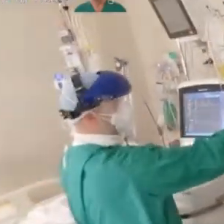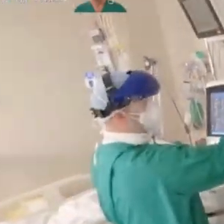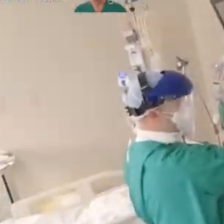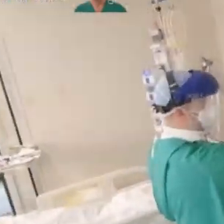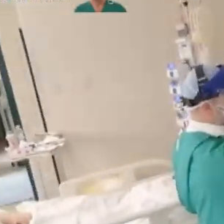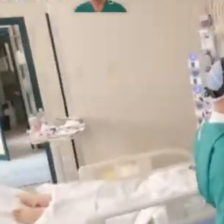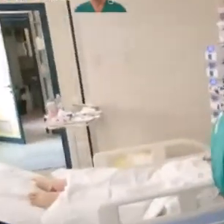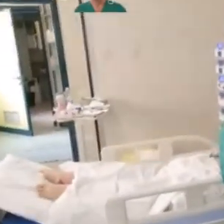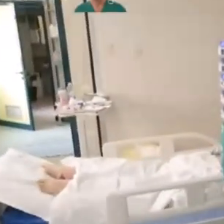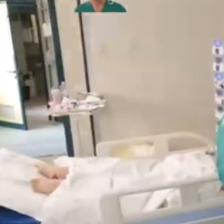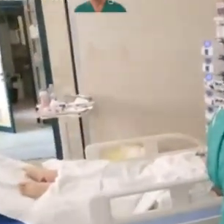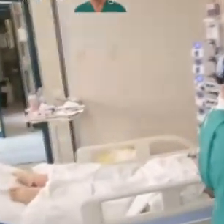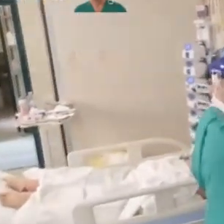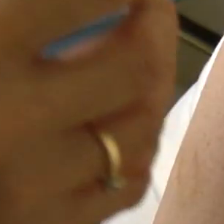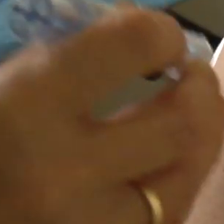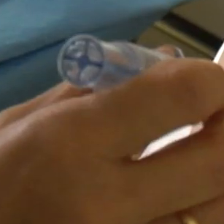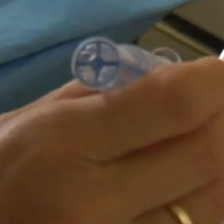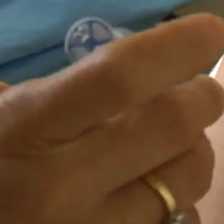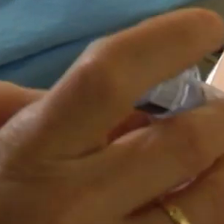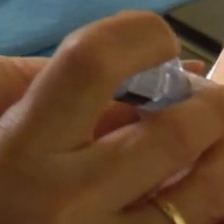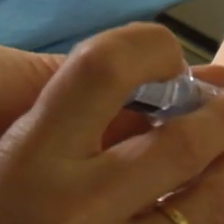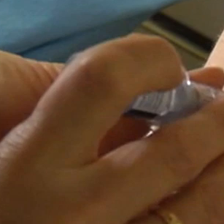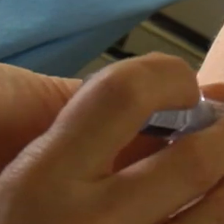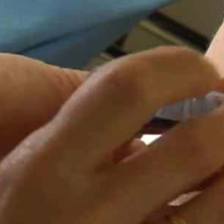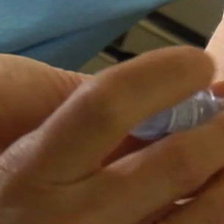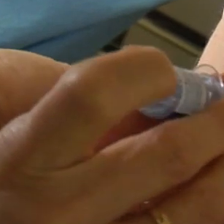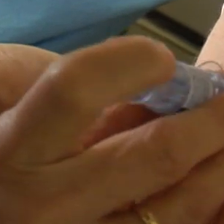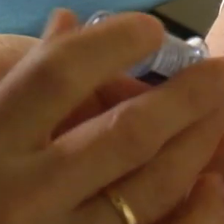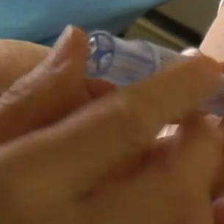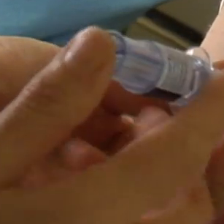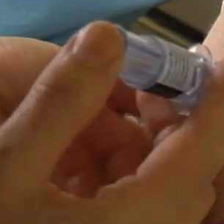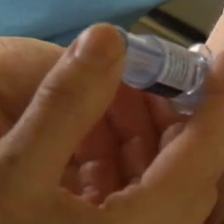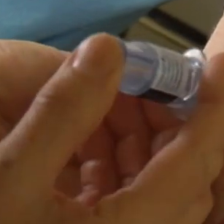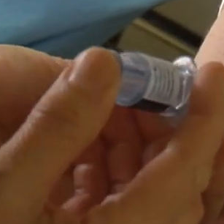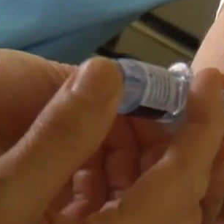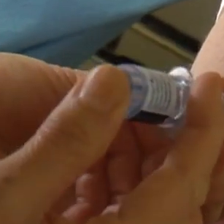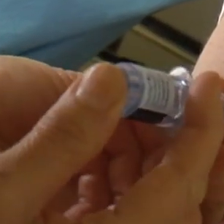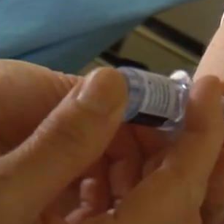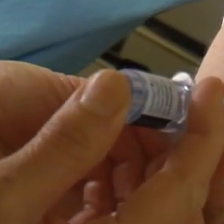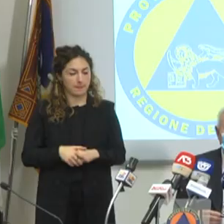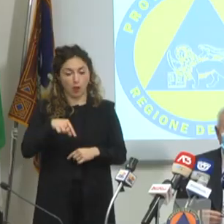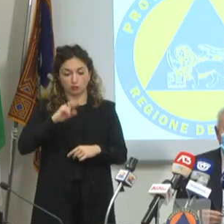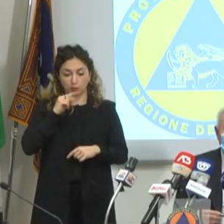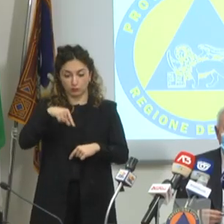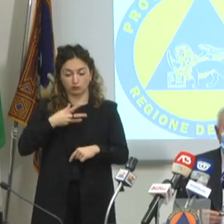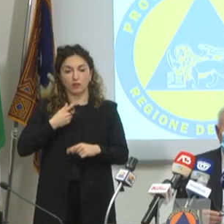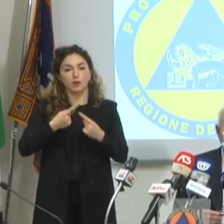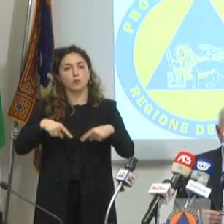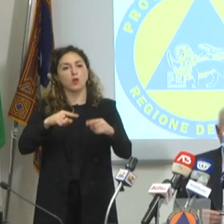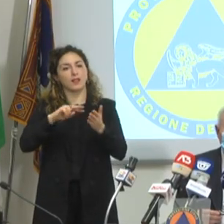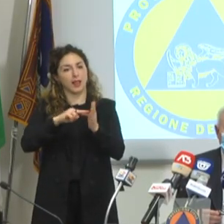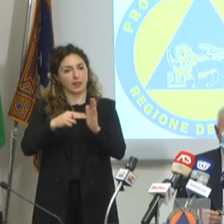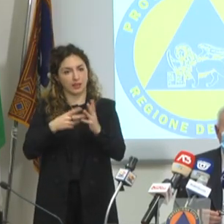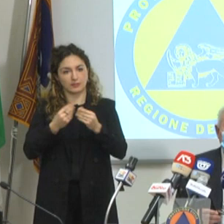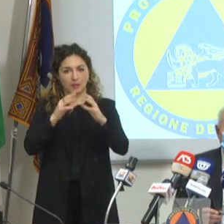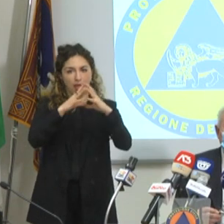posti per ripristinare l'attività chirurgica. Infine il vaccino con le scorte di Moderna già arrivate. C'è una riunione tecnica con